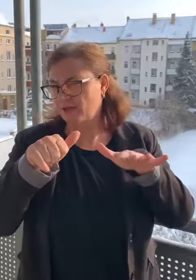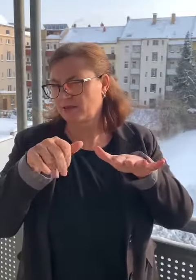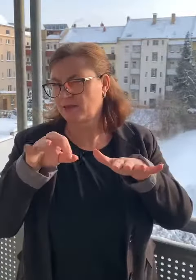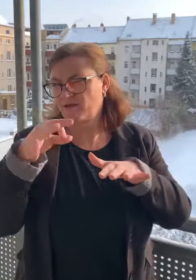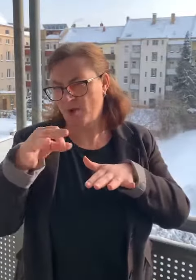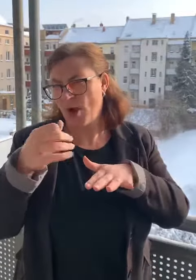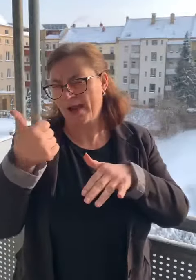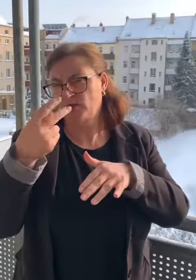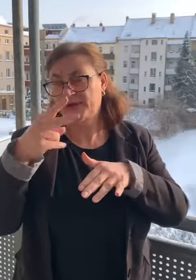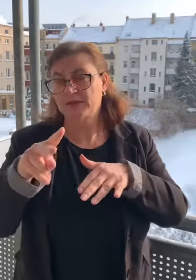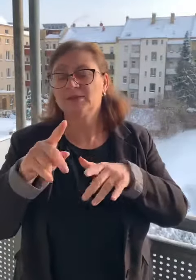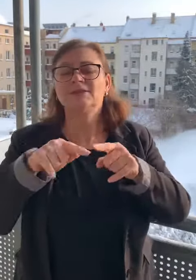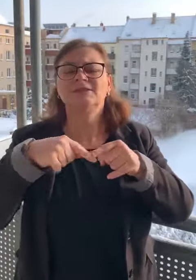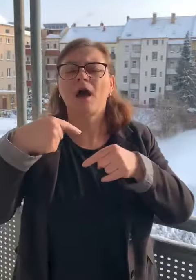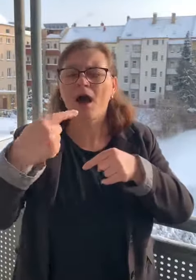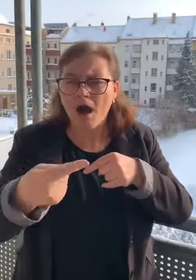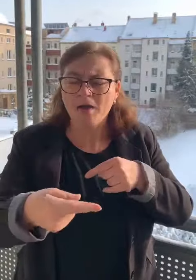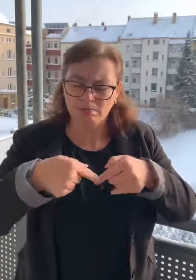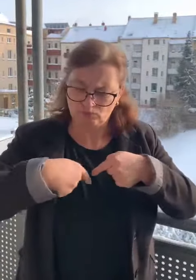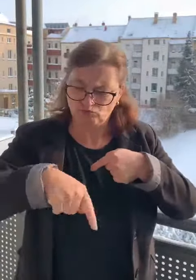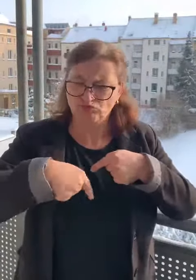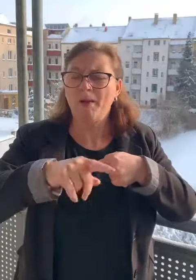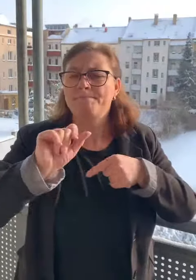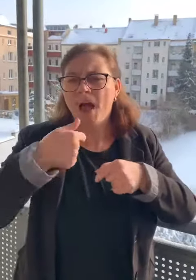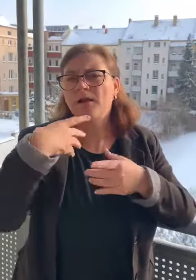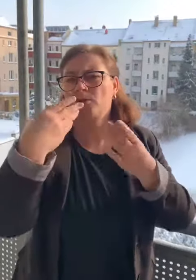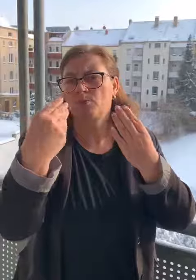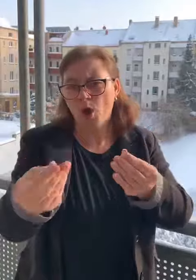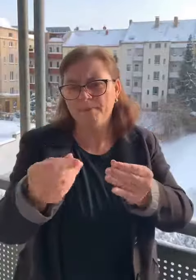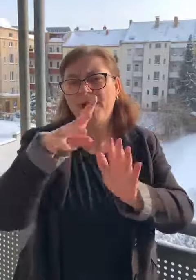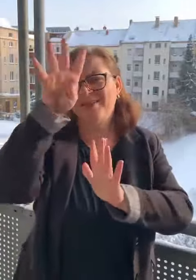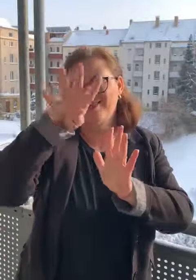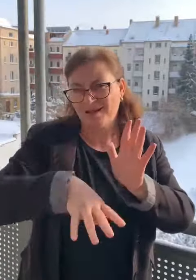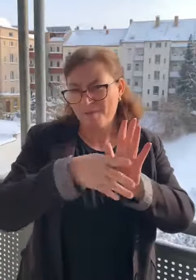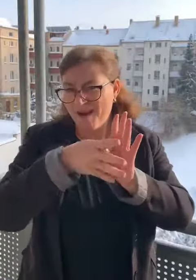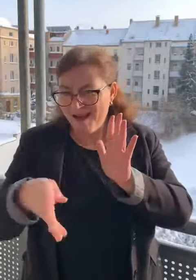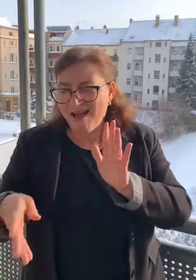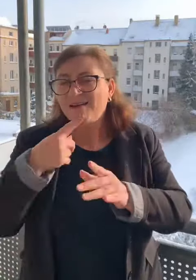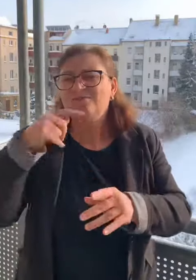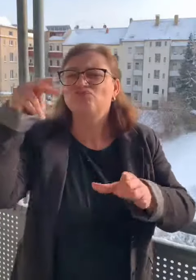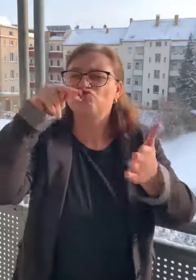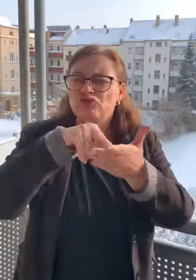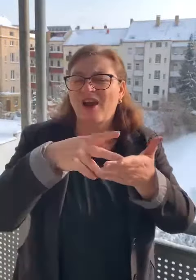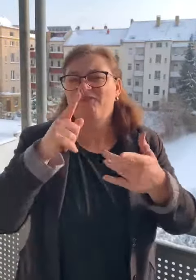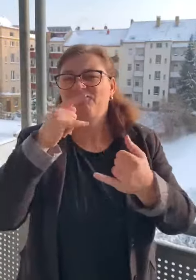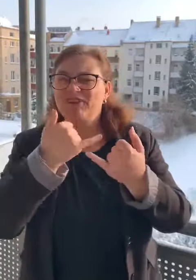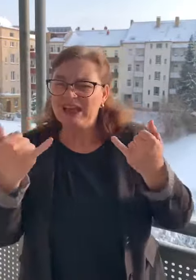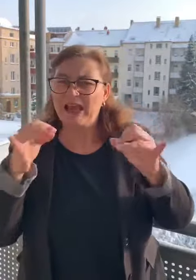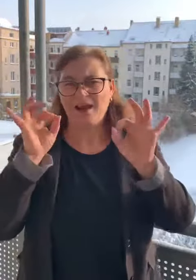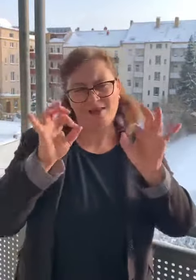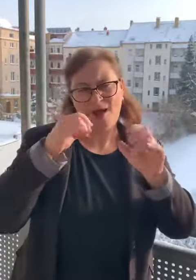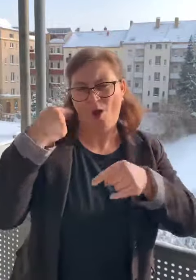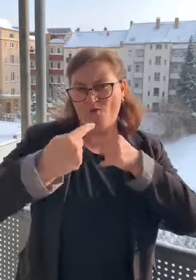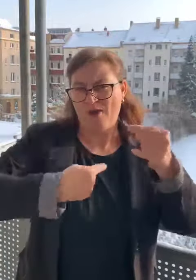In der Tabelle wird für jede Gruppe bzw. Klasse stehen, wie es nächste Woche weitergeht. Bis dahin, bleiben Sie gesund!